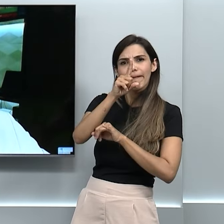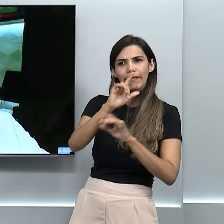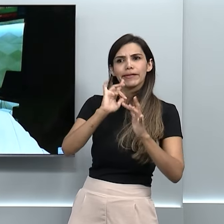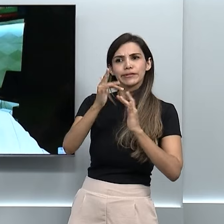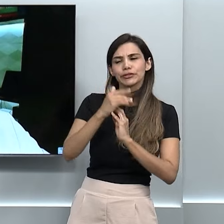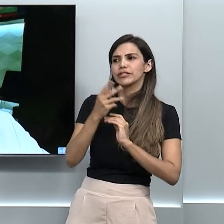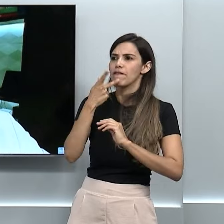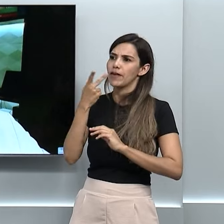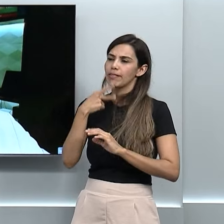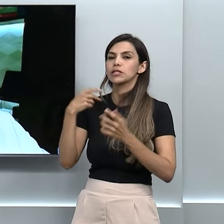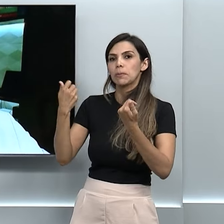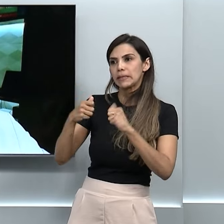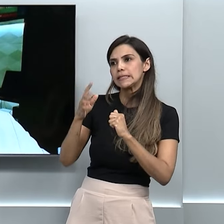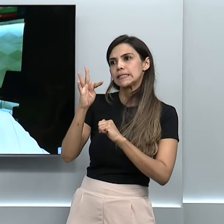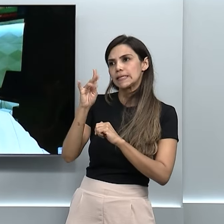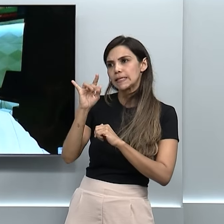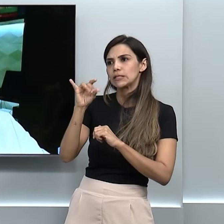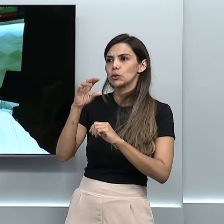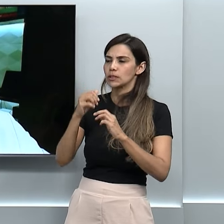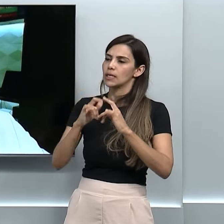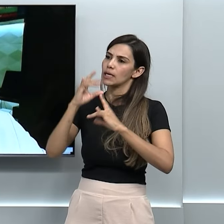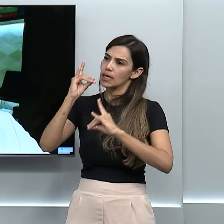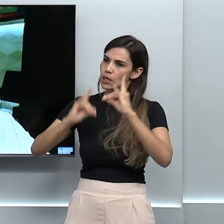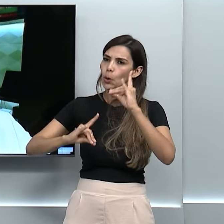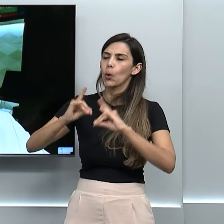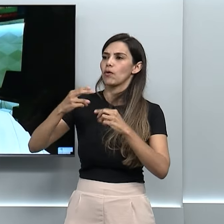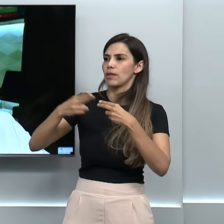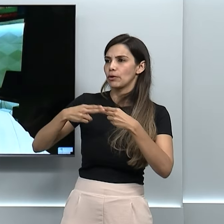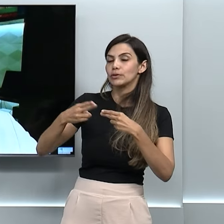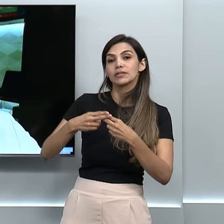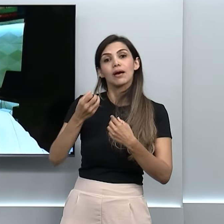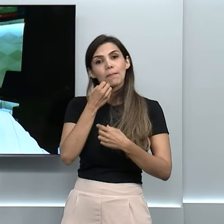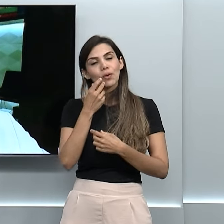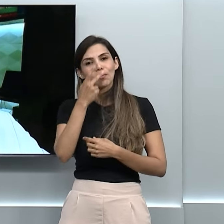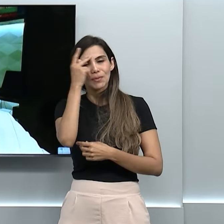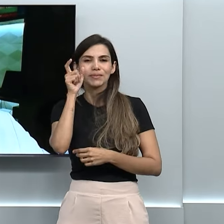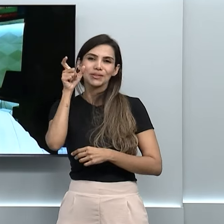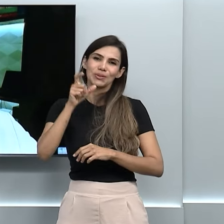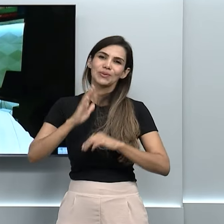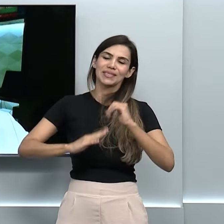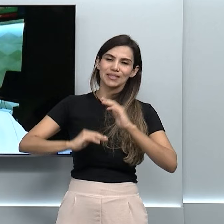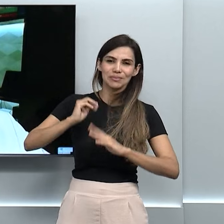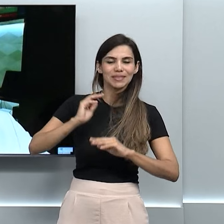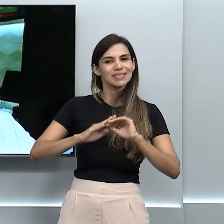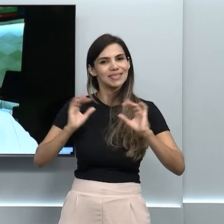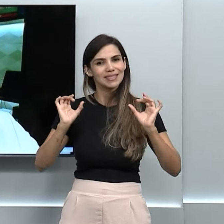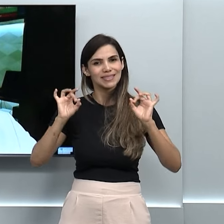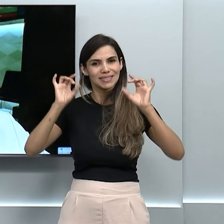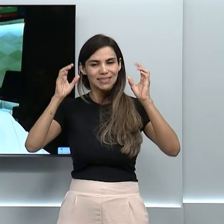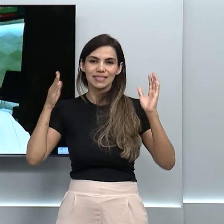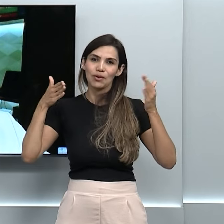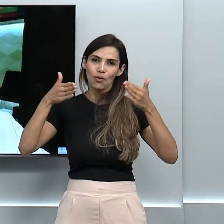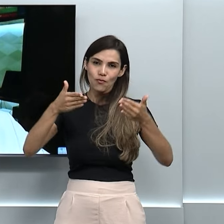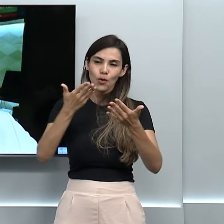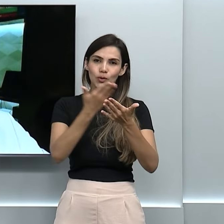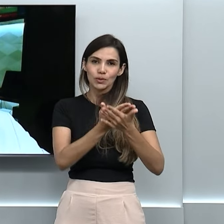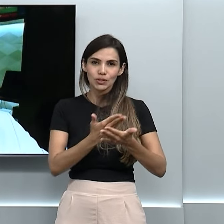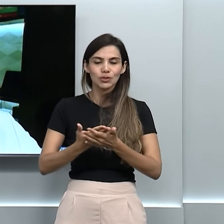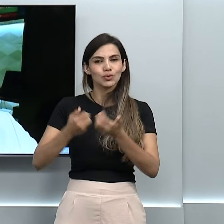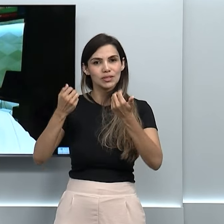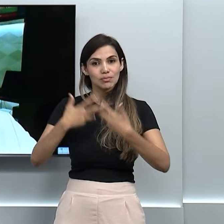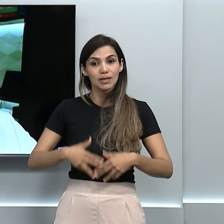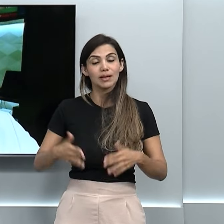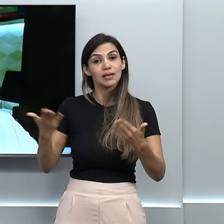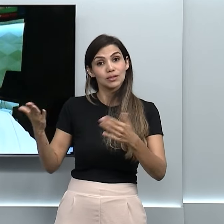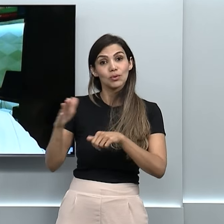testosterona em diferentes formas. Bom, houve um especialista falando sobre o assunto. Muito obrigada, viu, doutor? A gente conversou com o Márcio Dits,